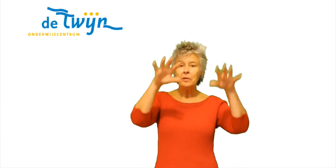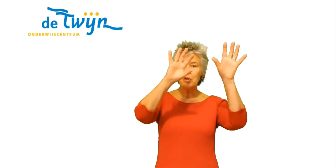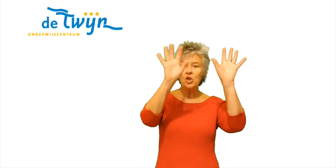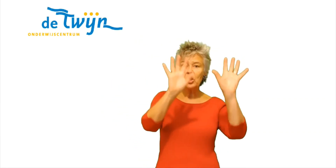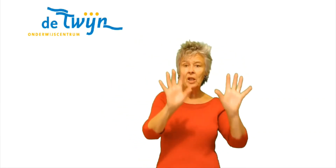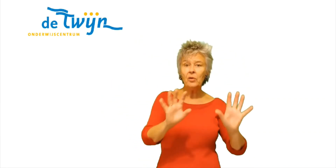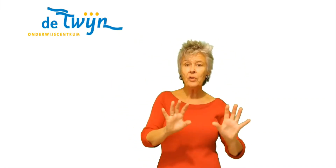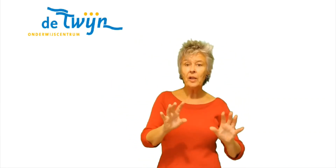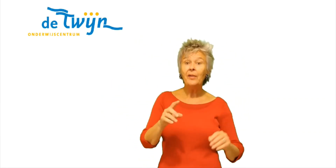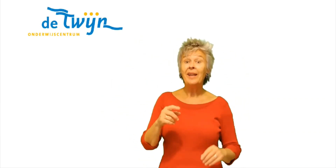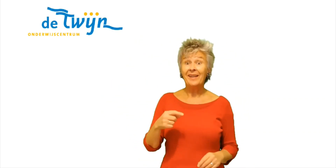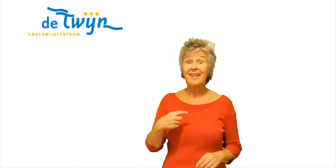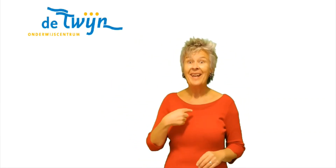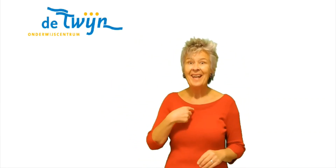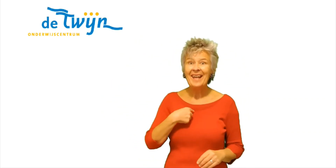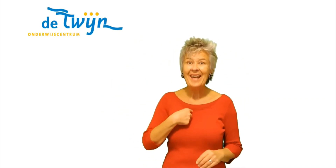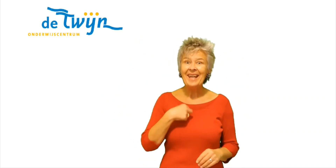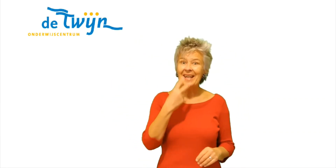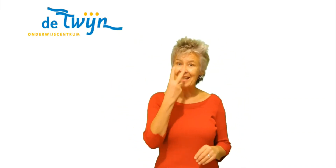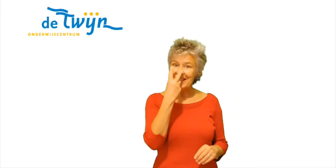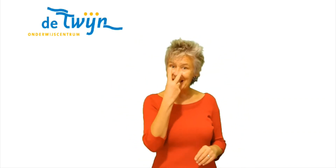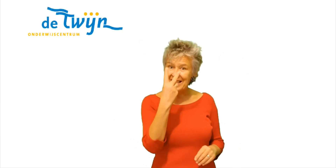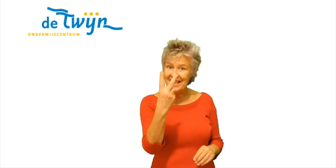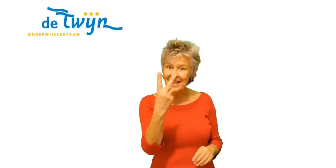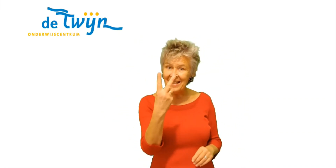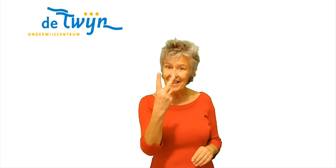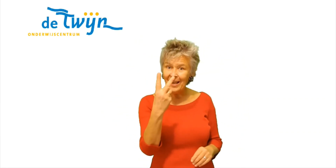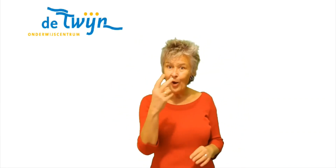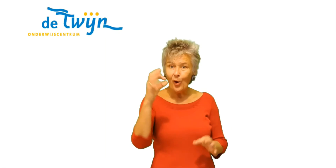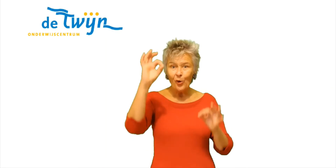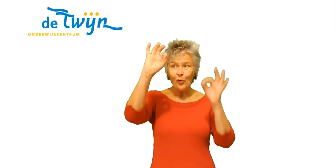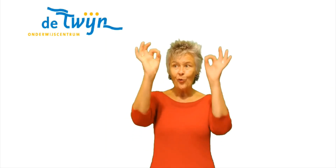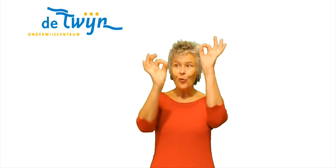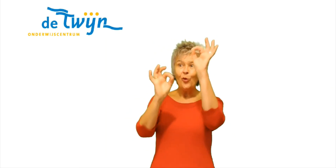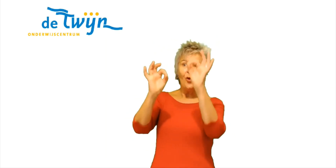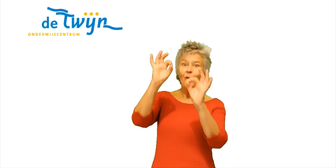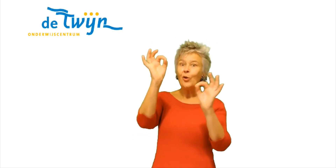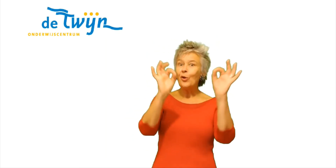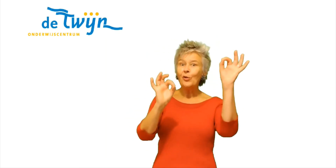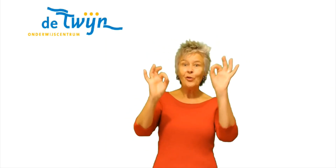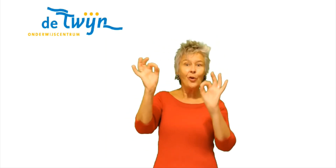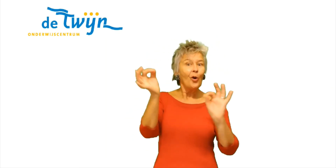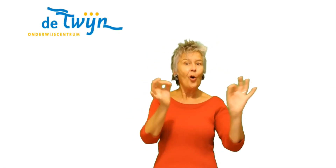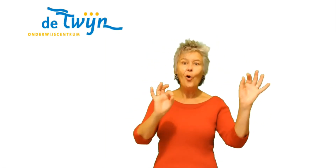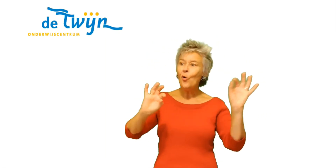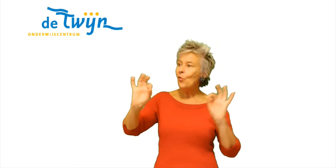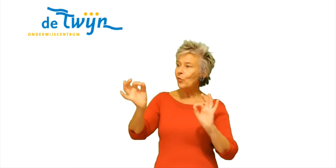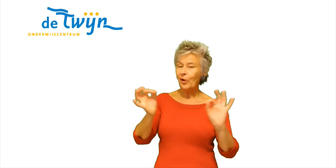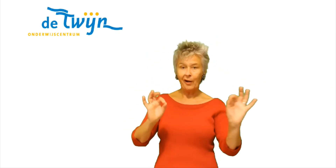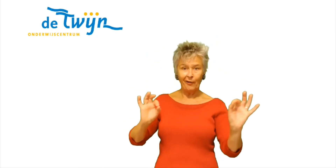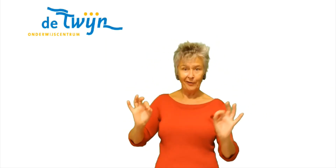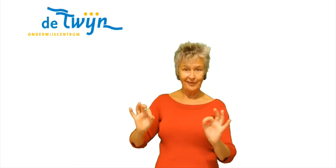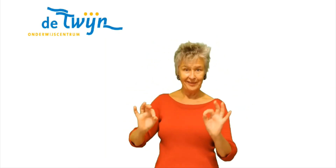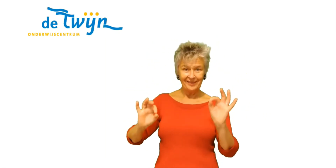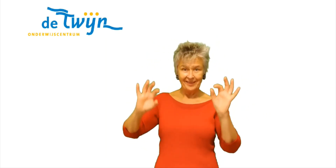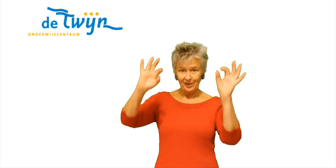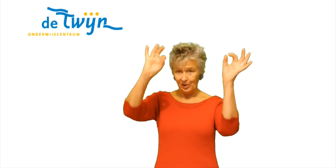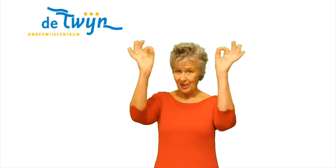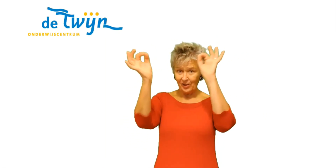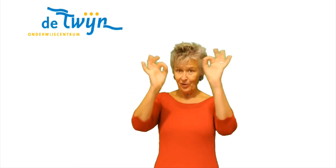Sneeuw totaal Ik zie vlokken overal Je zet ze